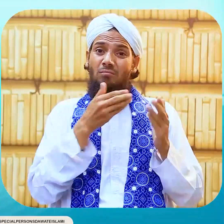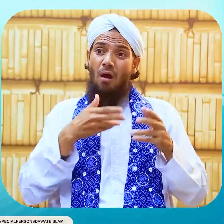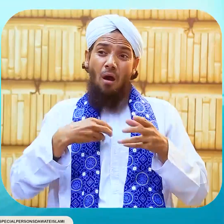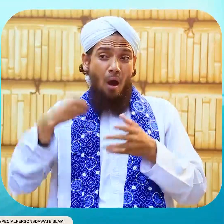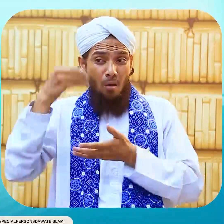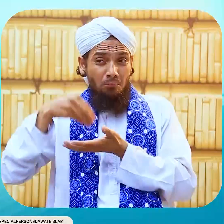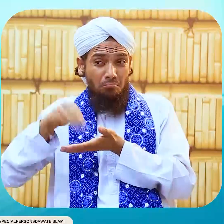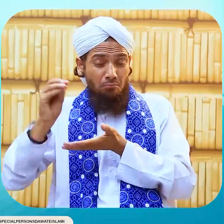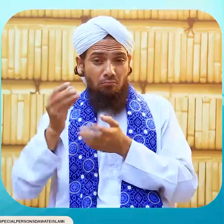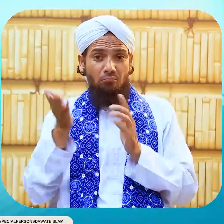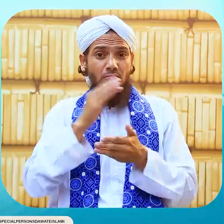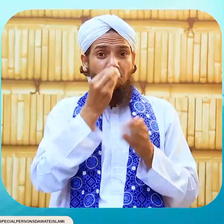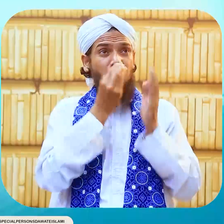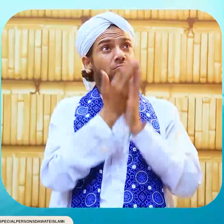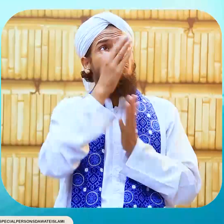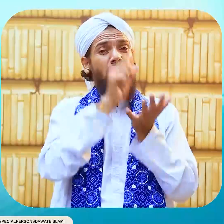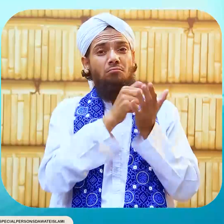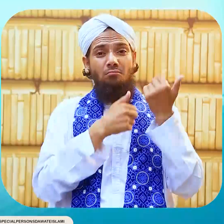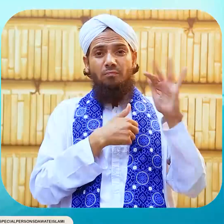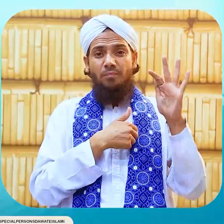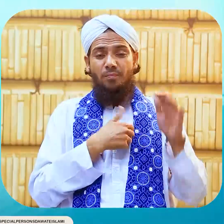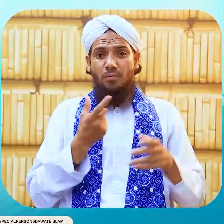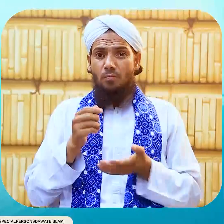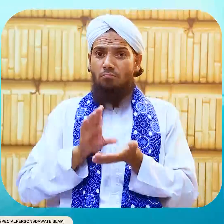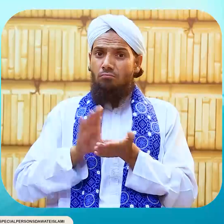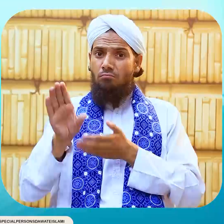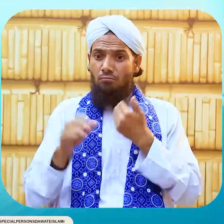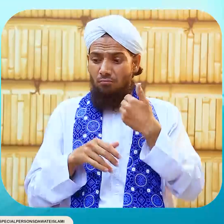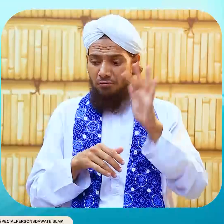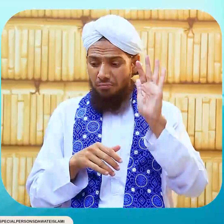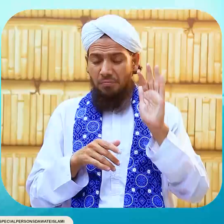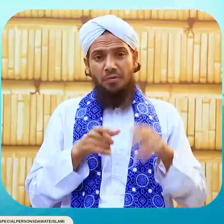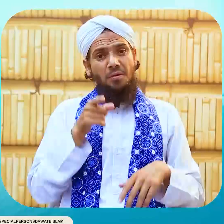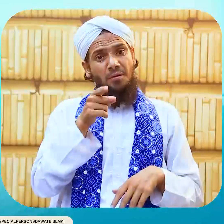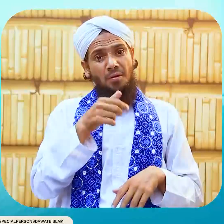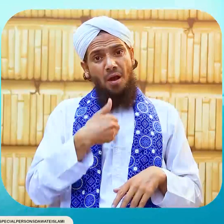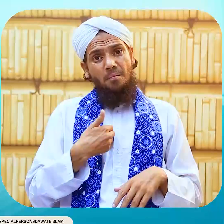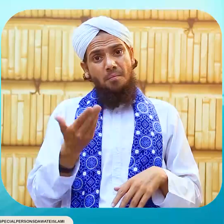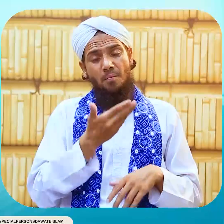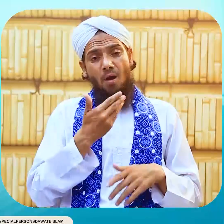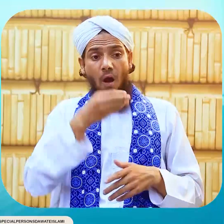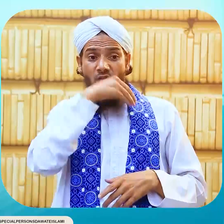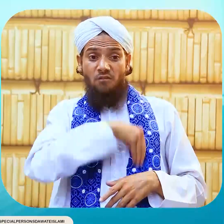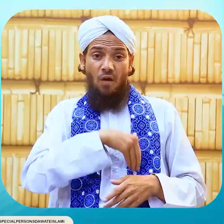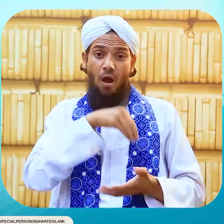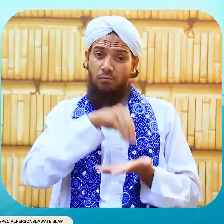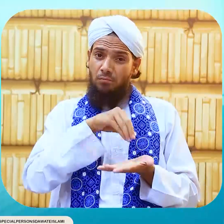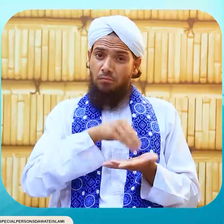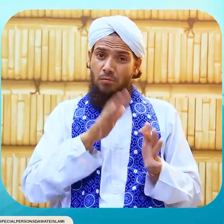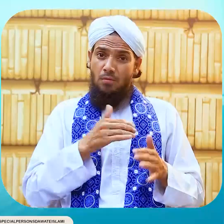کچھ ایسی انویسمنٹ بھی کرنی چاہیے جس کا منافعہ جس کا نتیجہ جس کی برکتیں مرنے کے